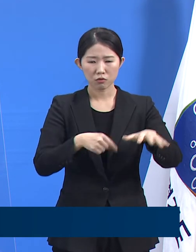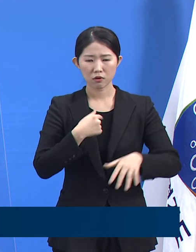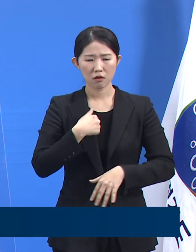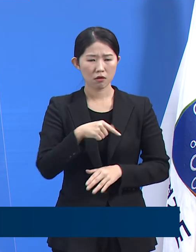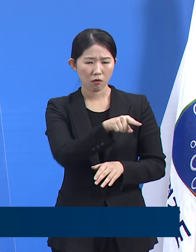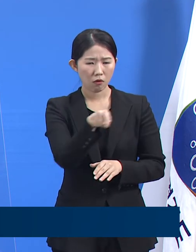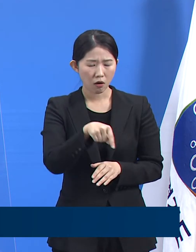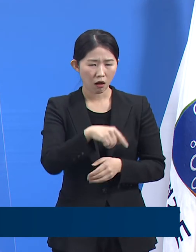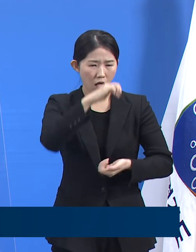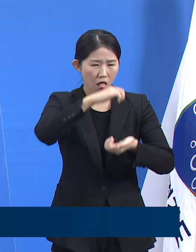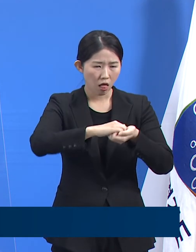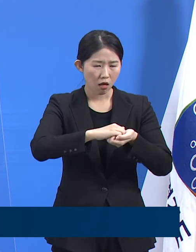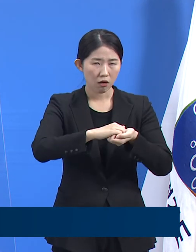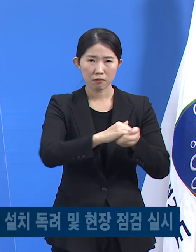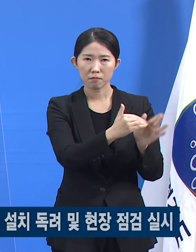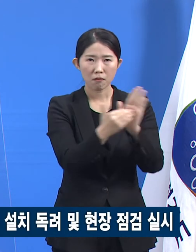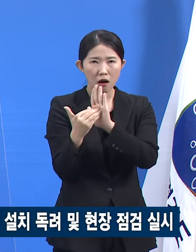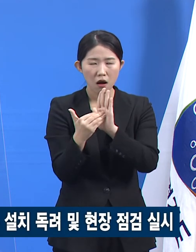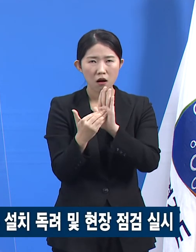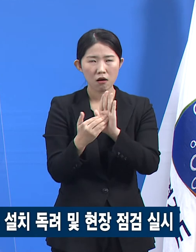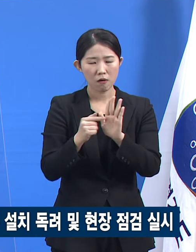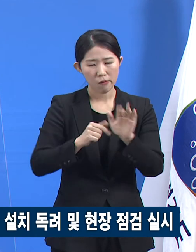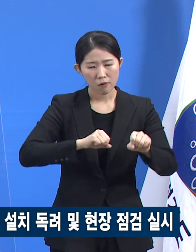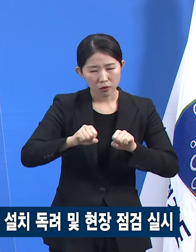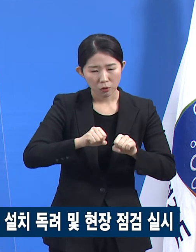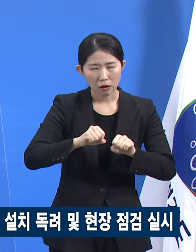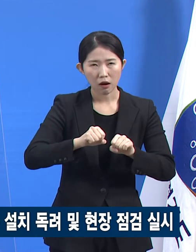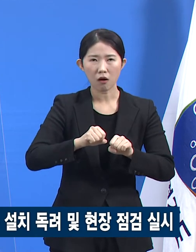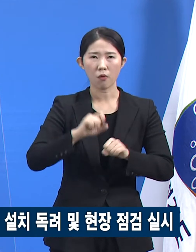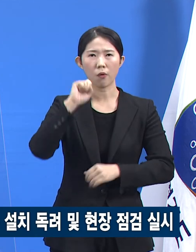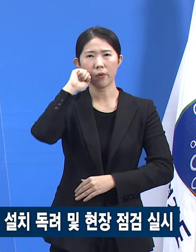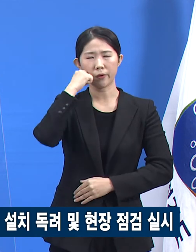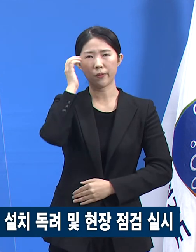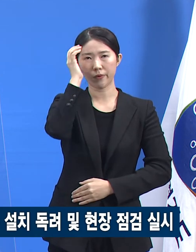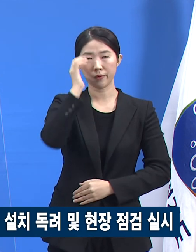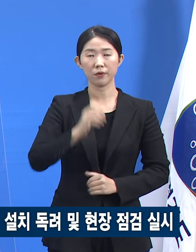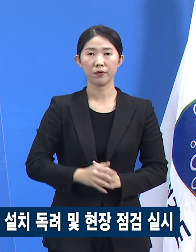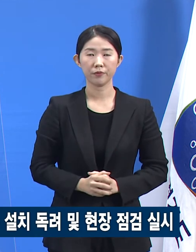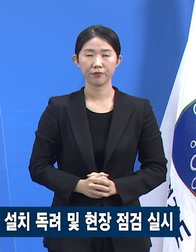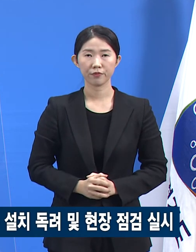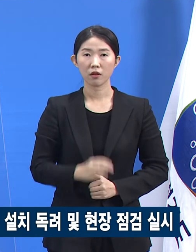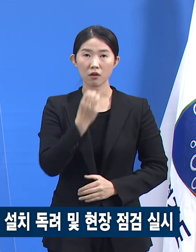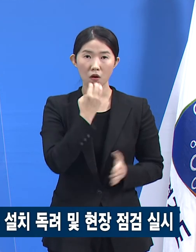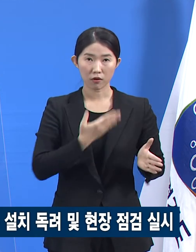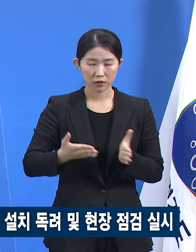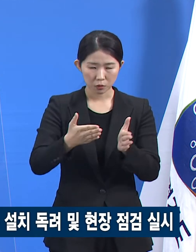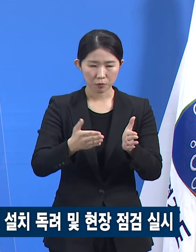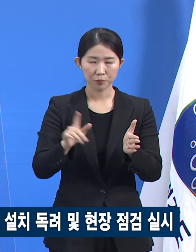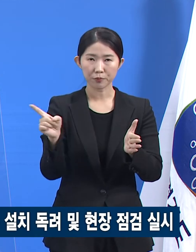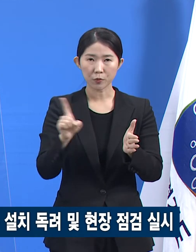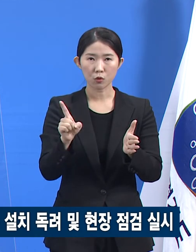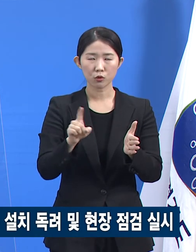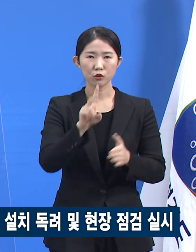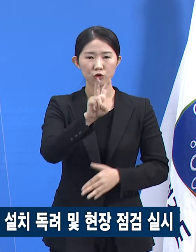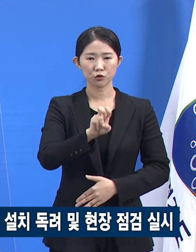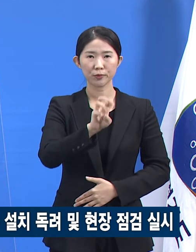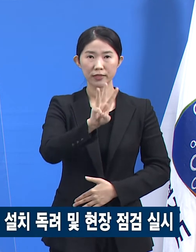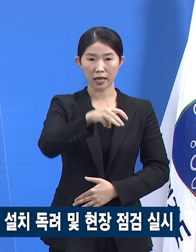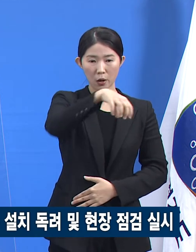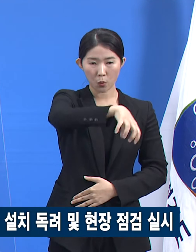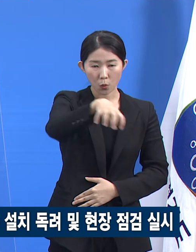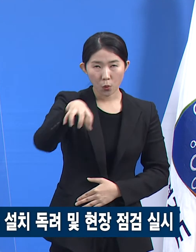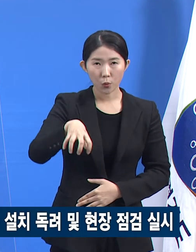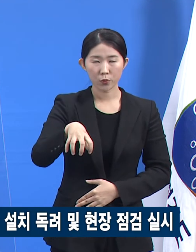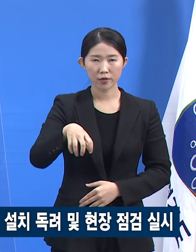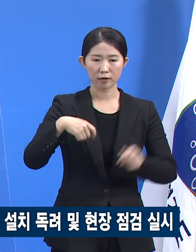요인입니다. 경기도는 도내 23개의 무도장 사업장에 대해 전자출입명부를 설치하는